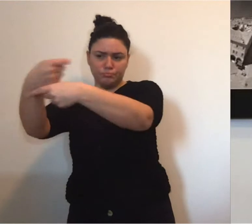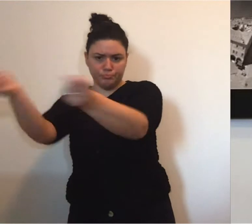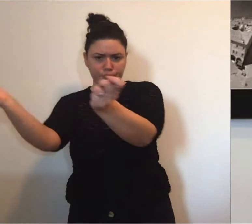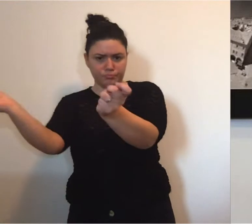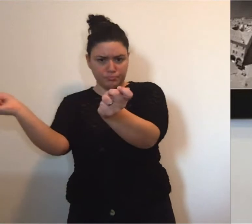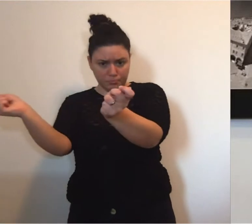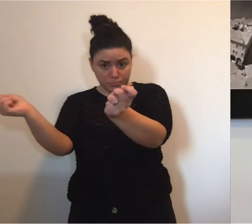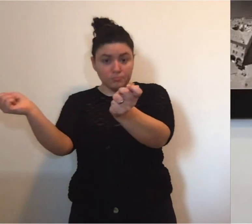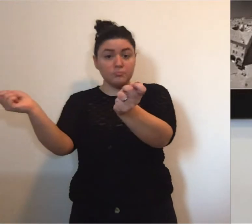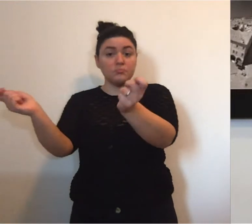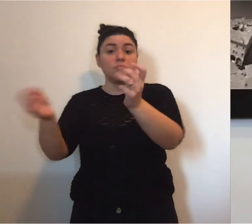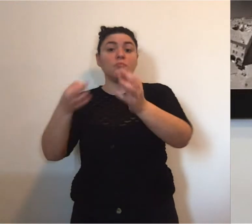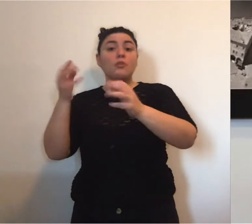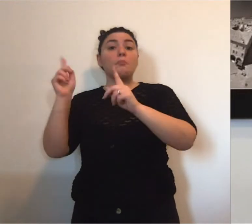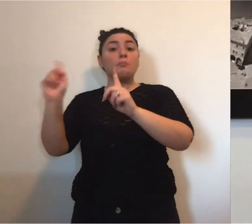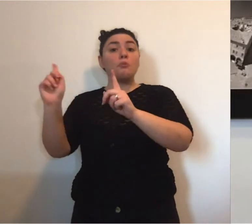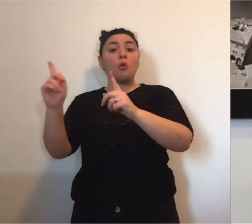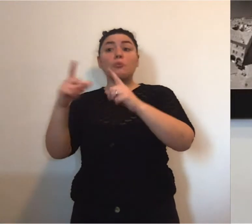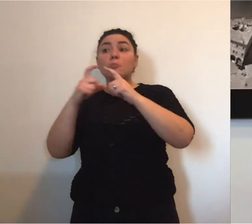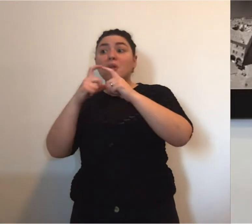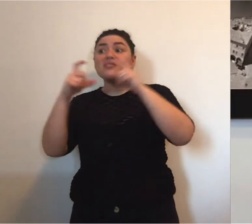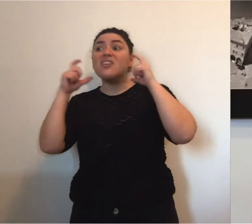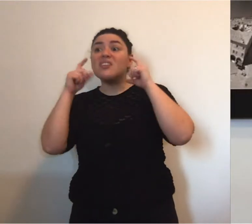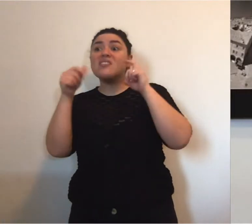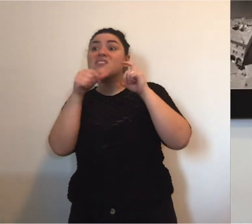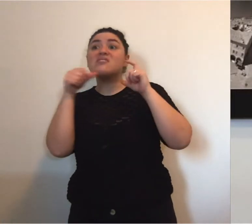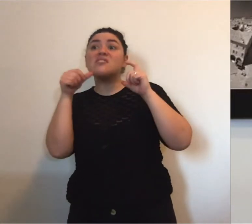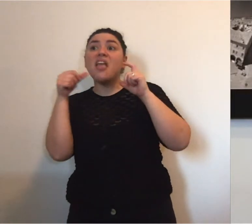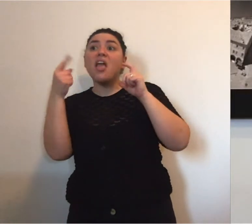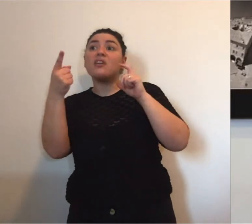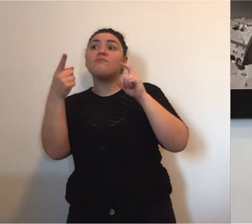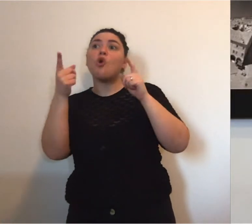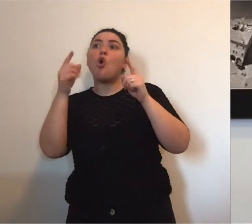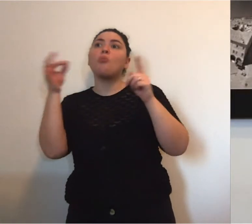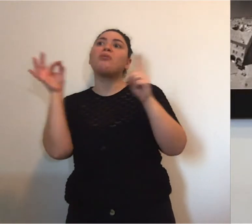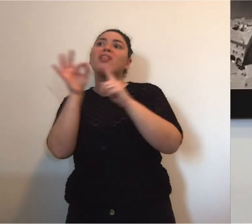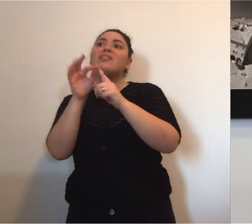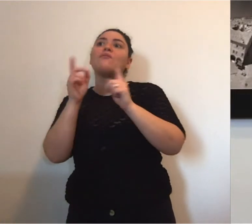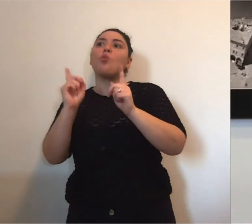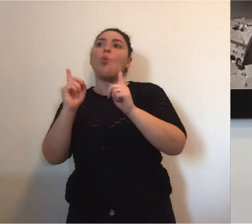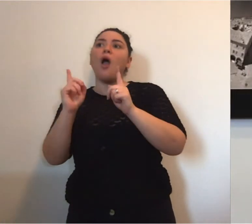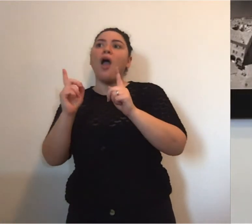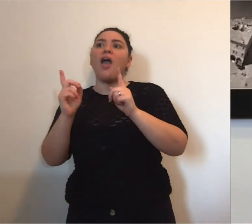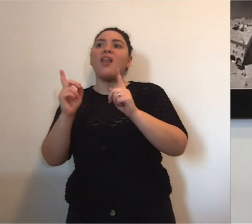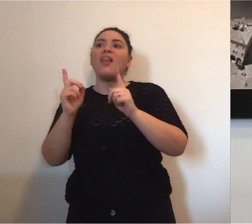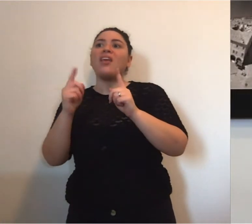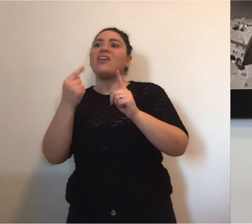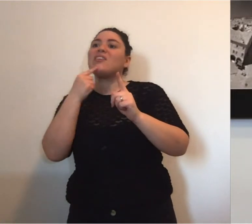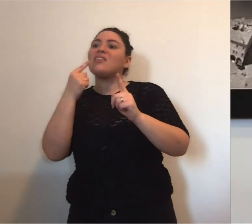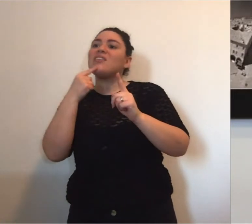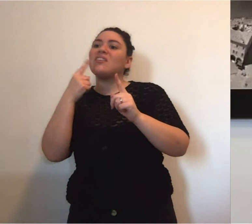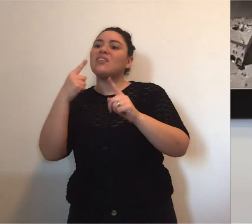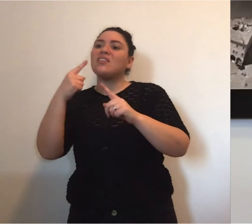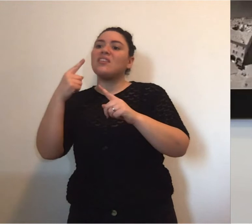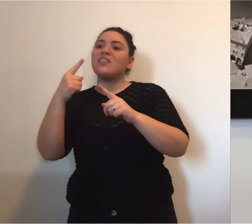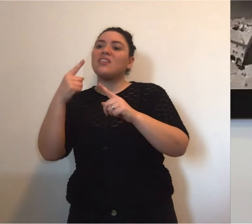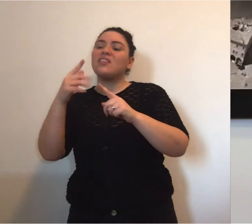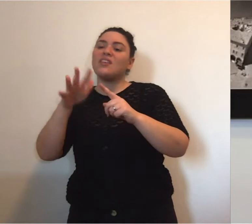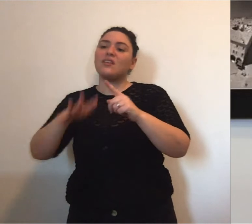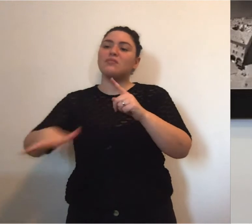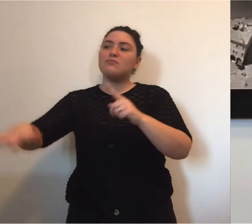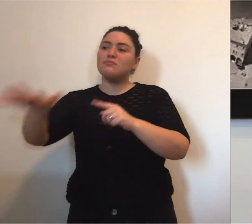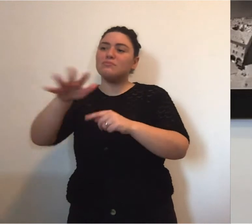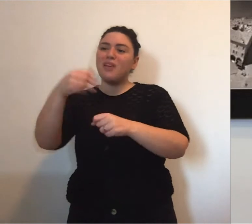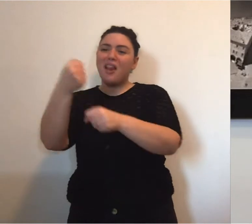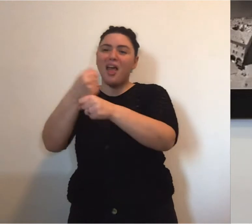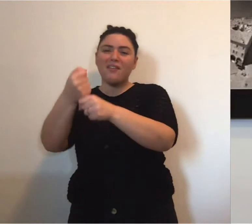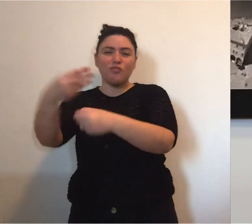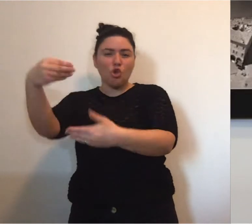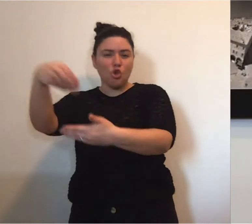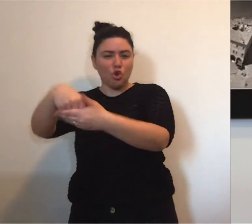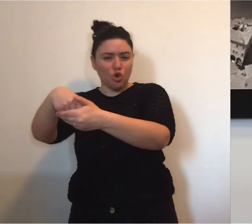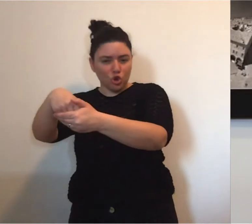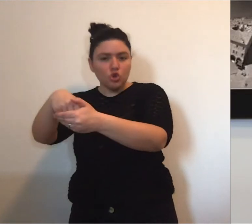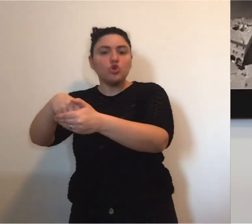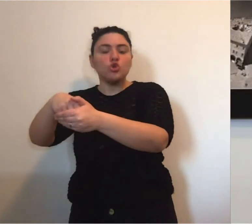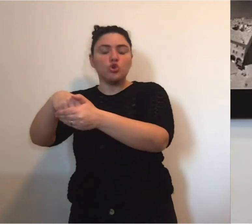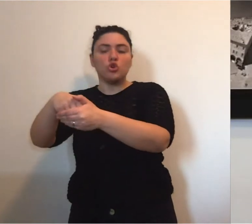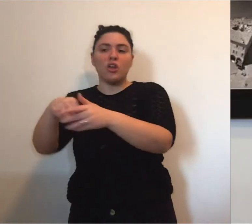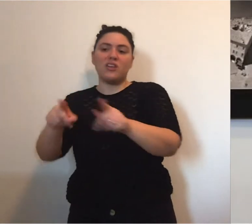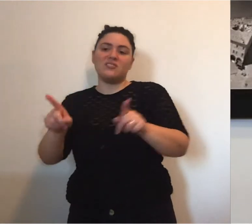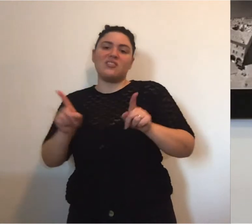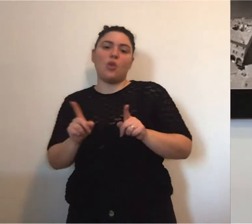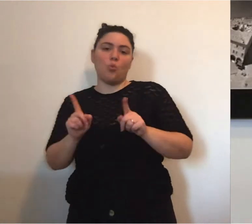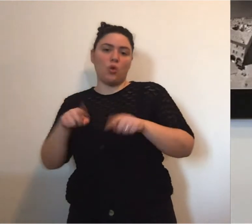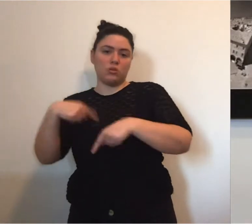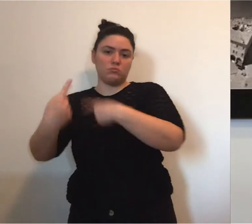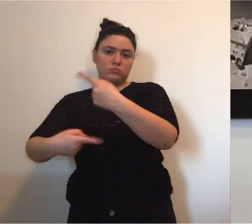saranno mascherine che vengono date per mantenere l'ambito di sicurezza nei luoghi di lavoro.